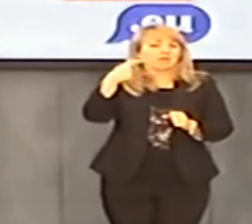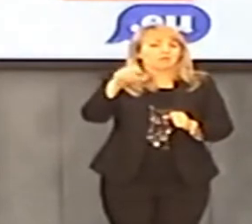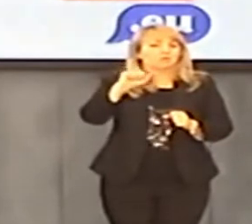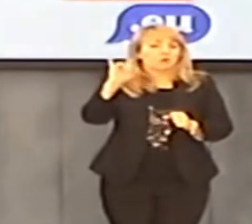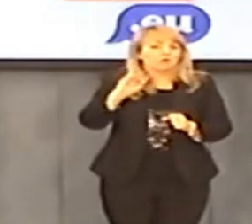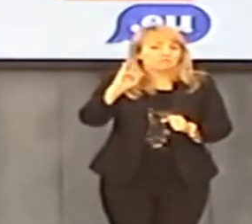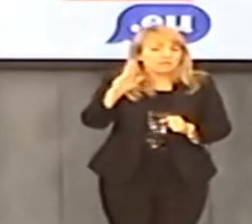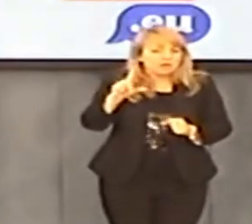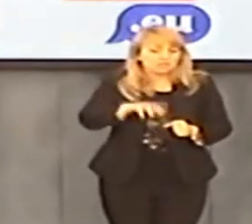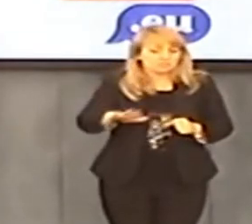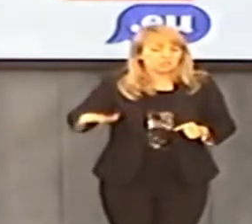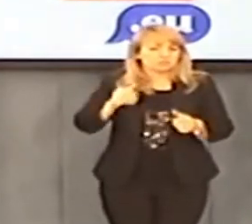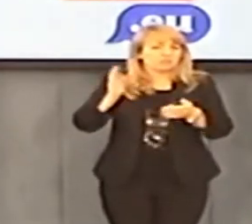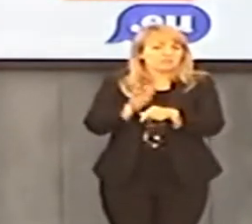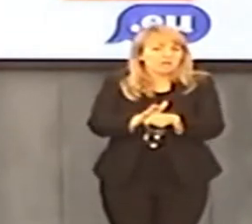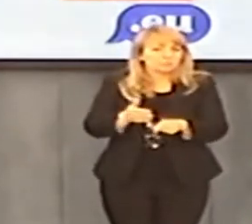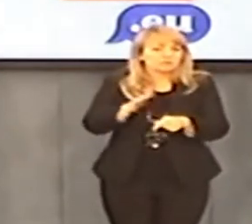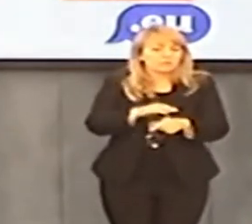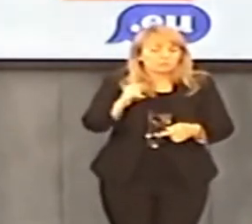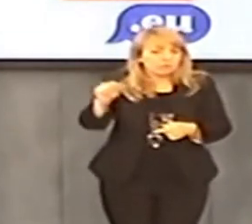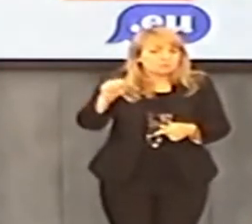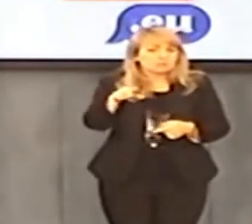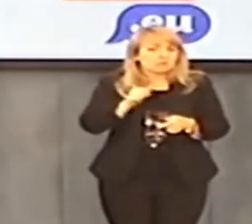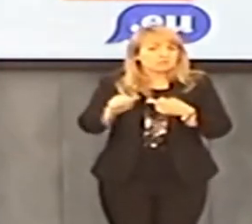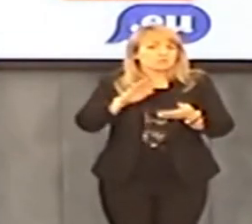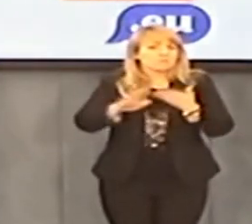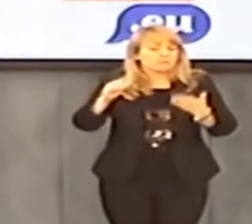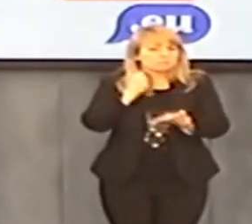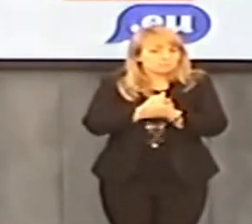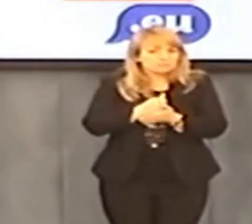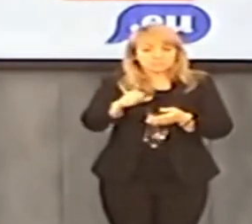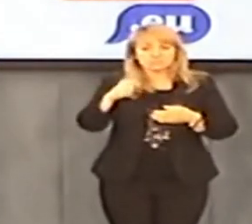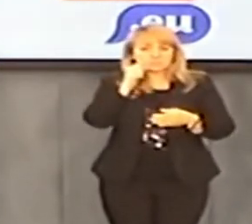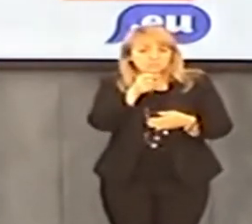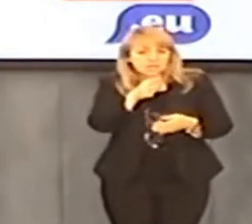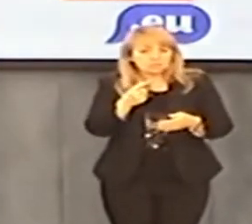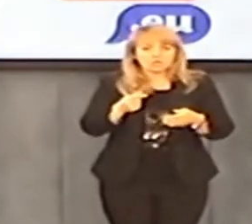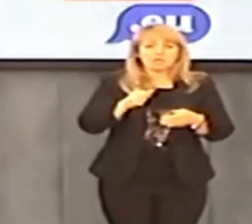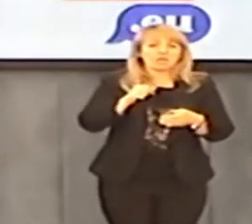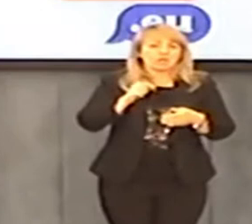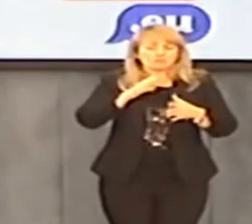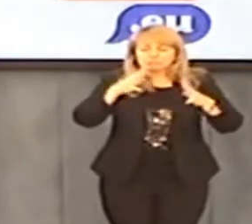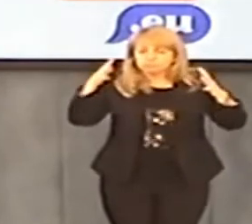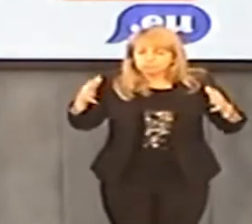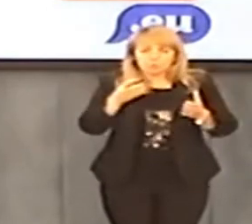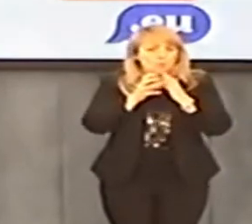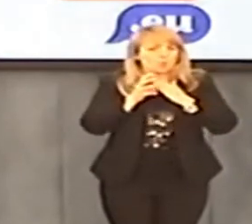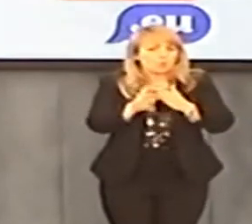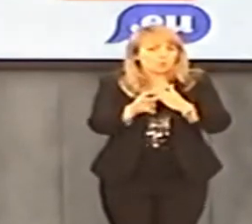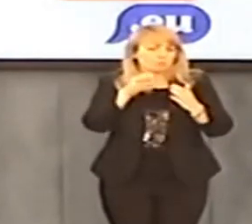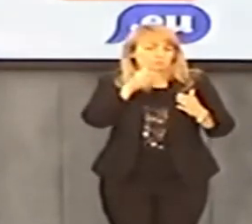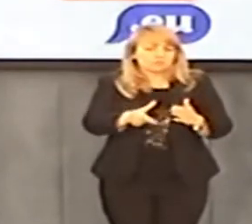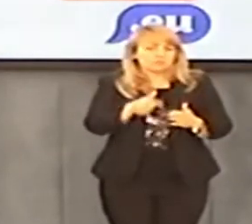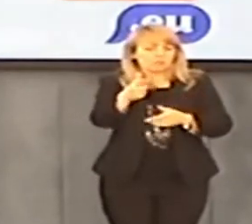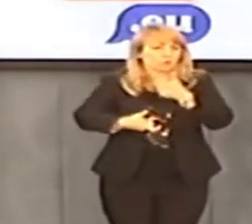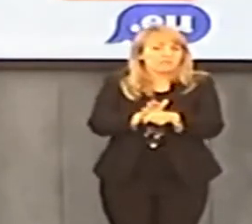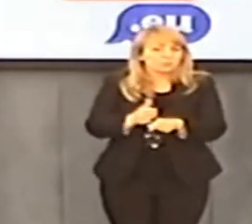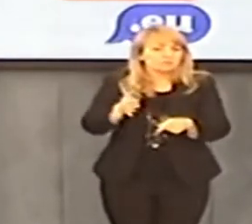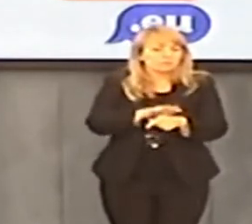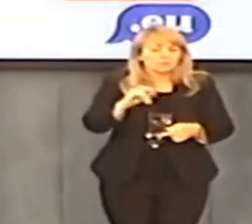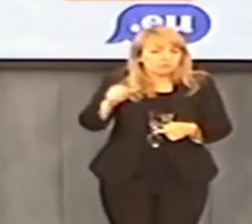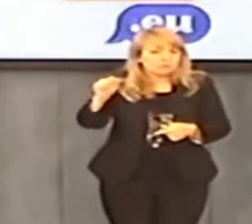więzienia, a tymczasem taki właśnie pedofil, ksiądz arcybiskup Kościoła Katolickiego, bezkarnie,